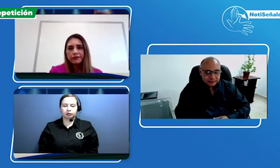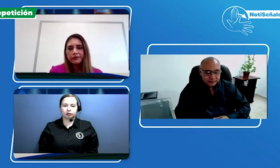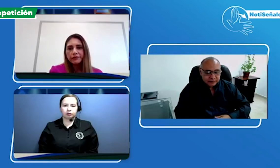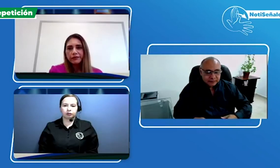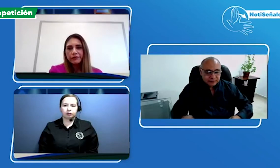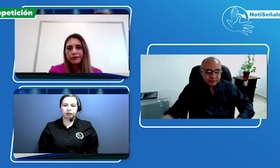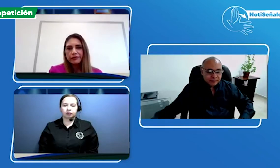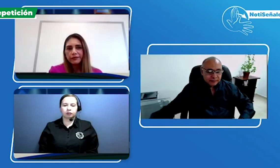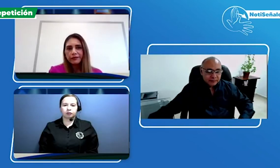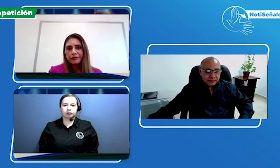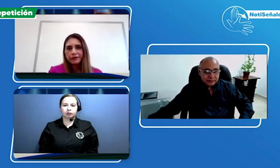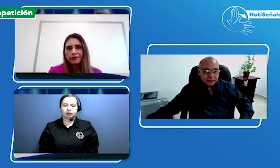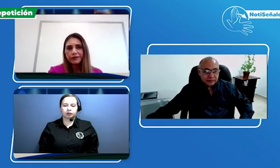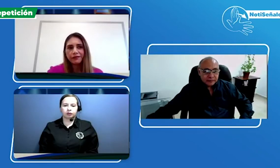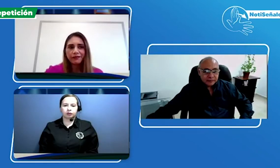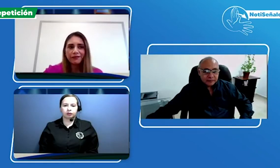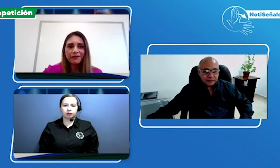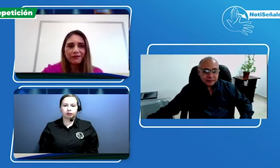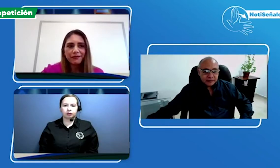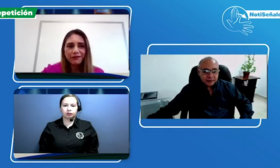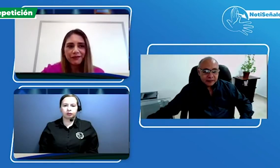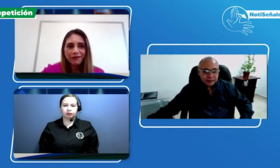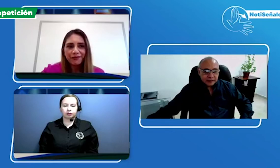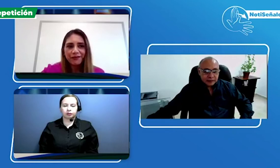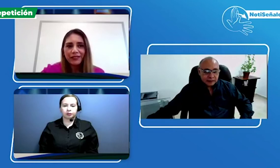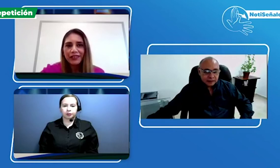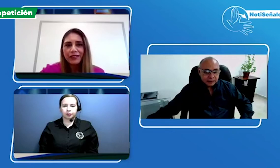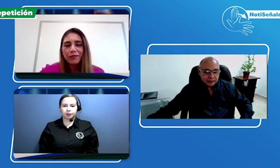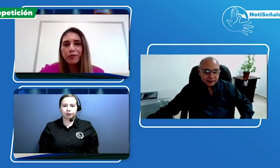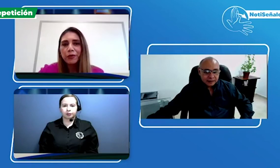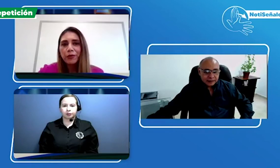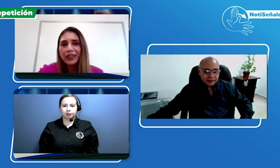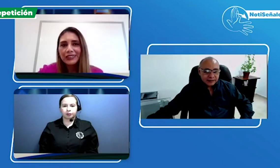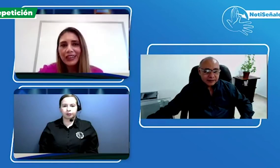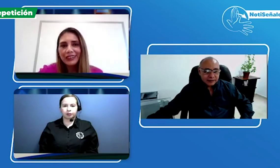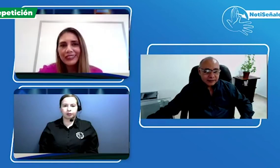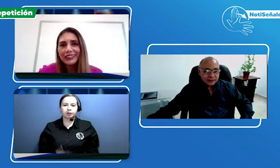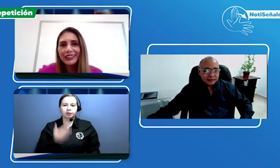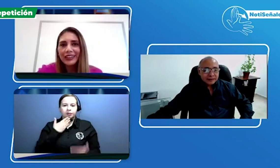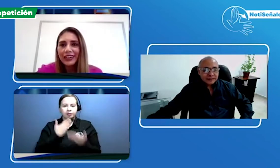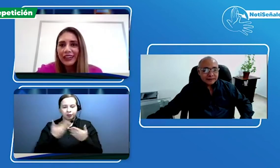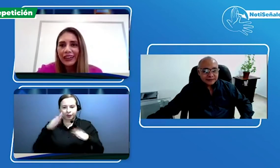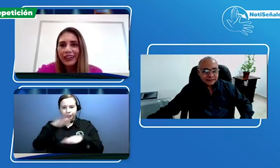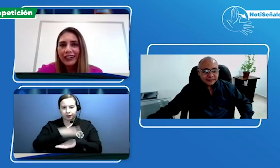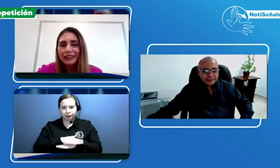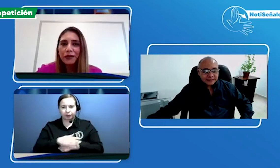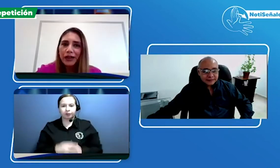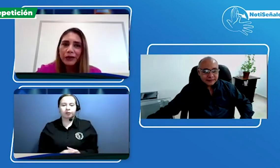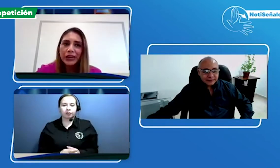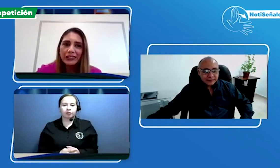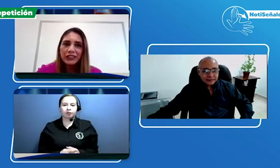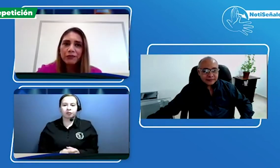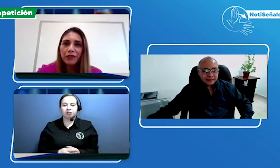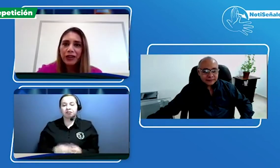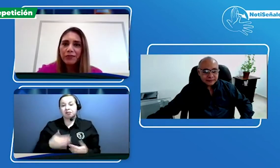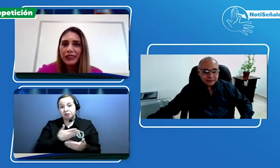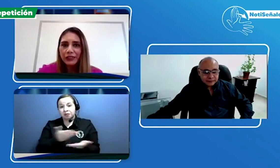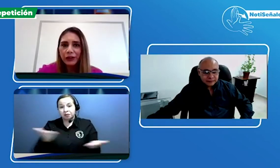sordas. Cuéntanos, María Isabel, preséntate. Buenas tardes. Antemano, gracias por la invitación.